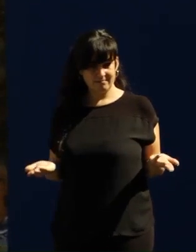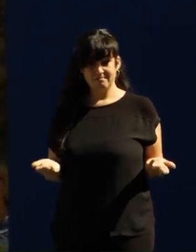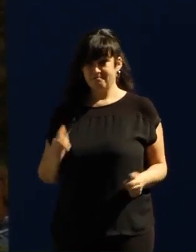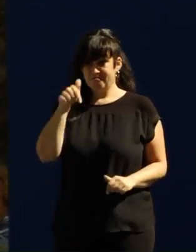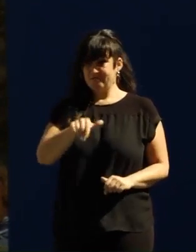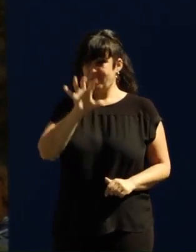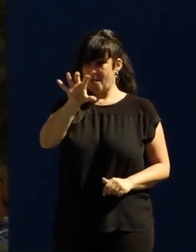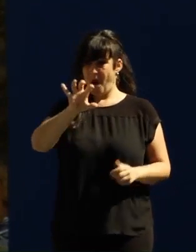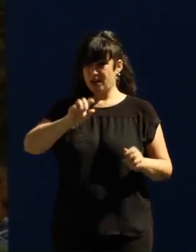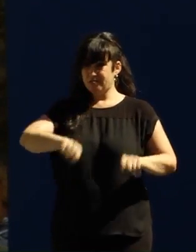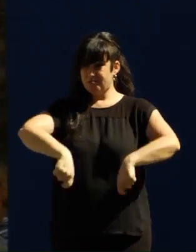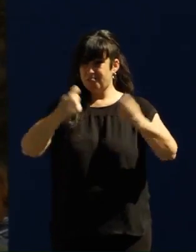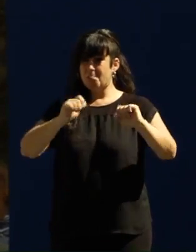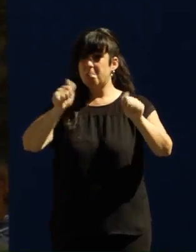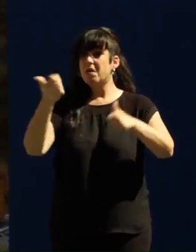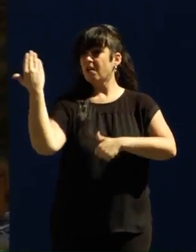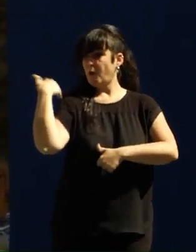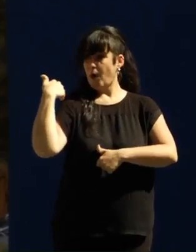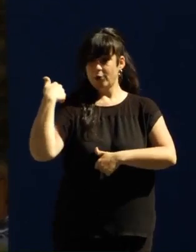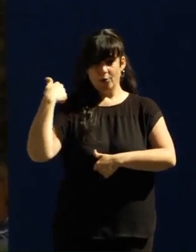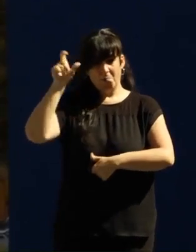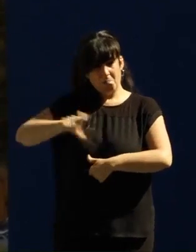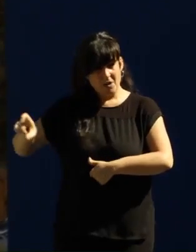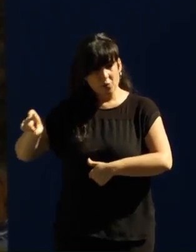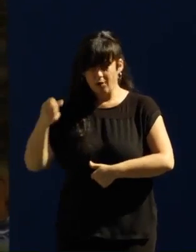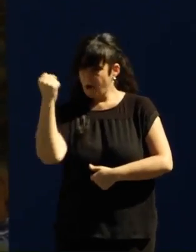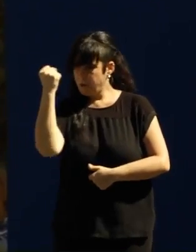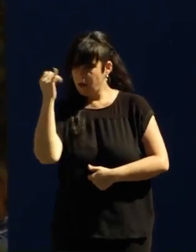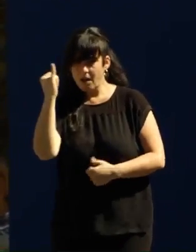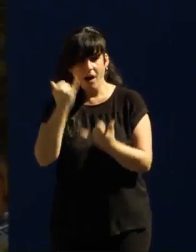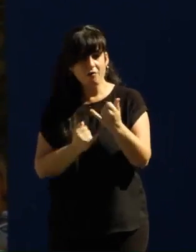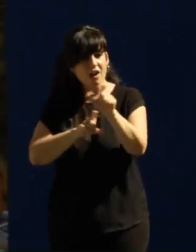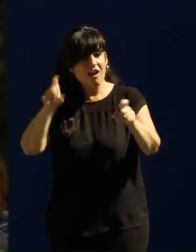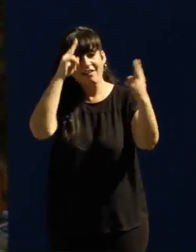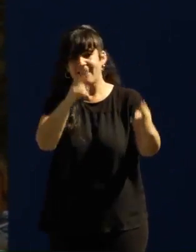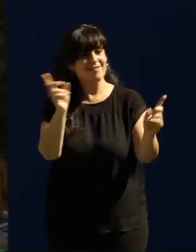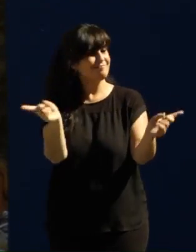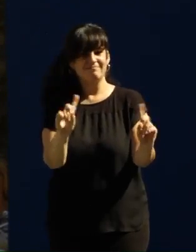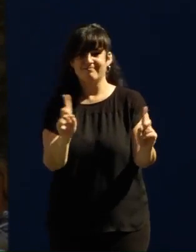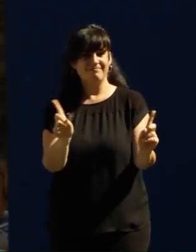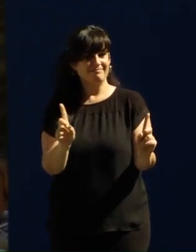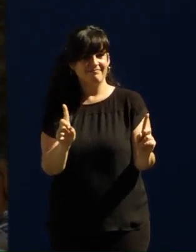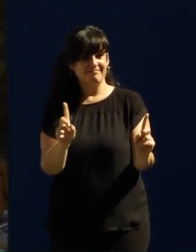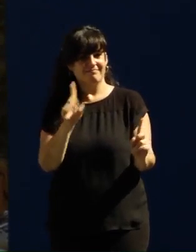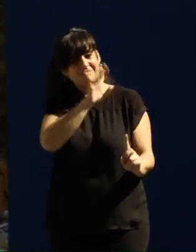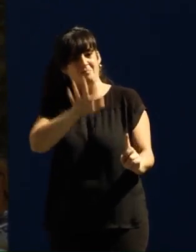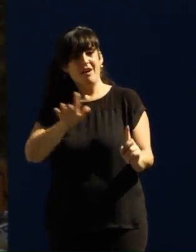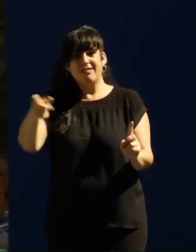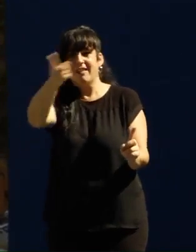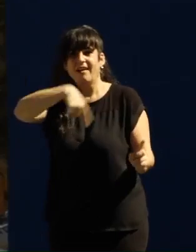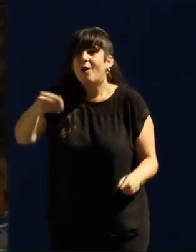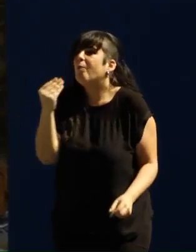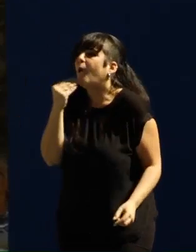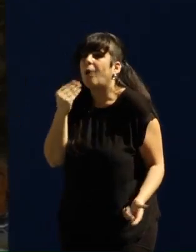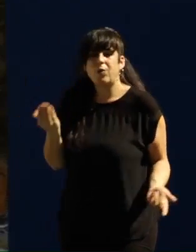comenzó hace mucho tiempo cuando la gente que manda empezó a perdernos el respeto a la ciudadanía. Empezó a tratarnos como si fuéramos tontos.